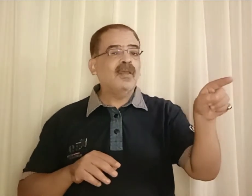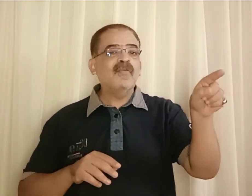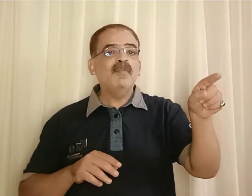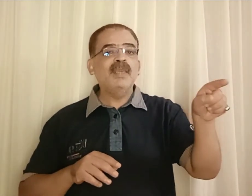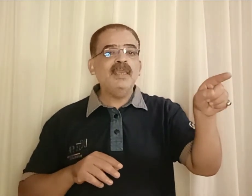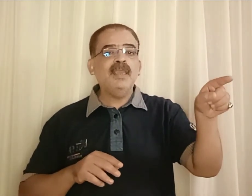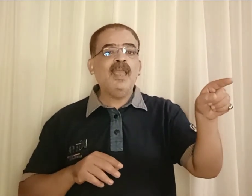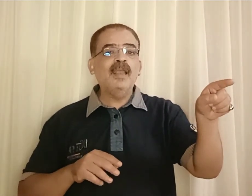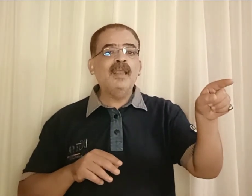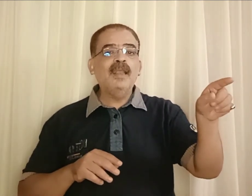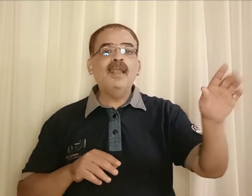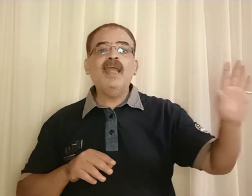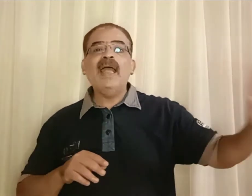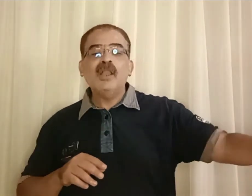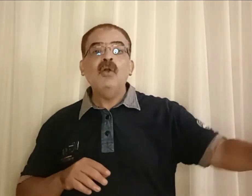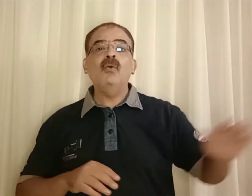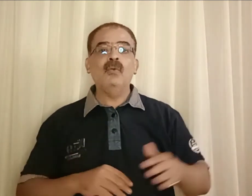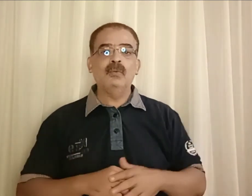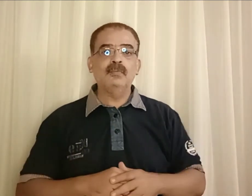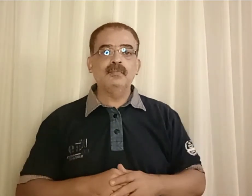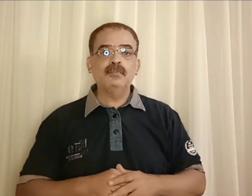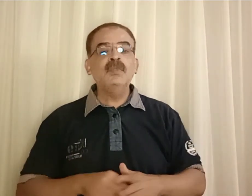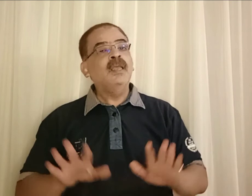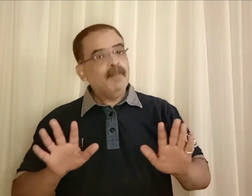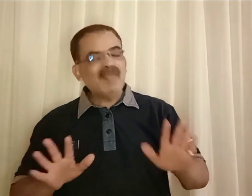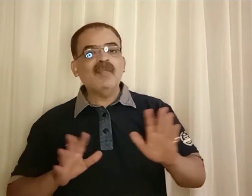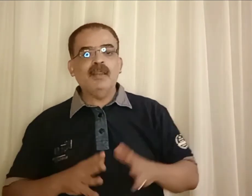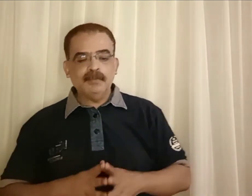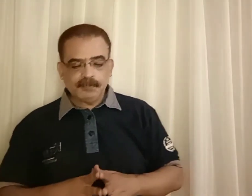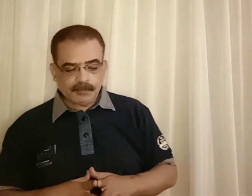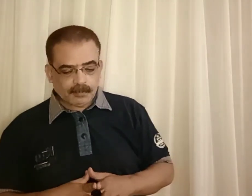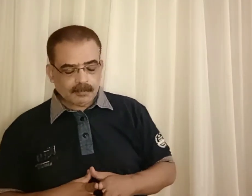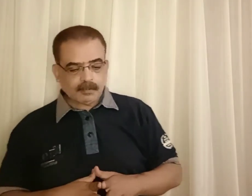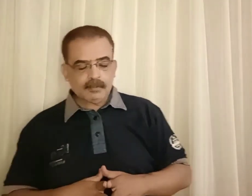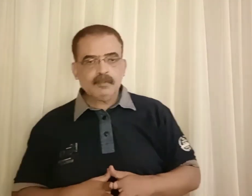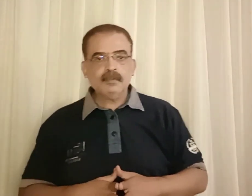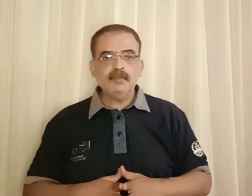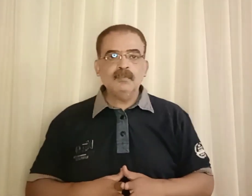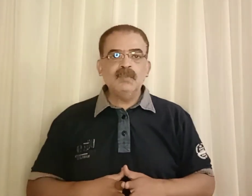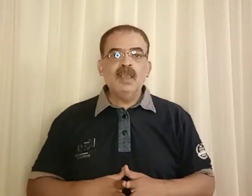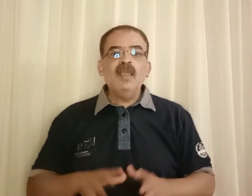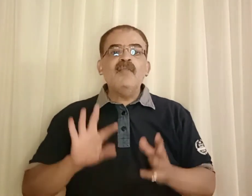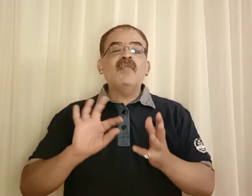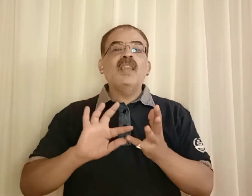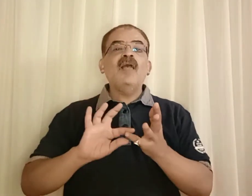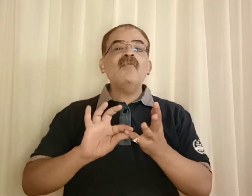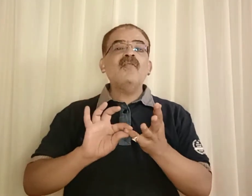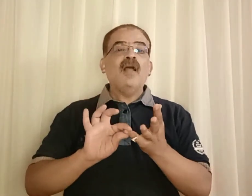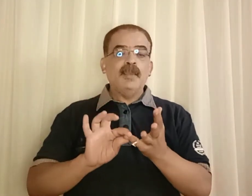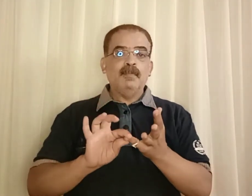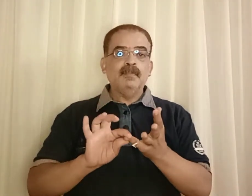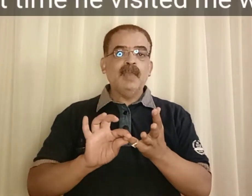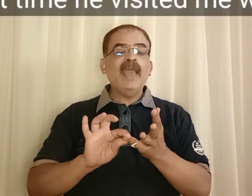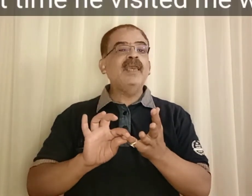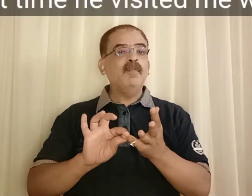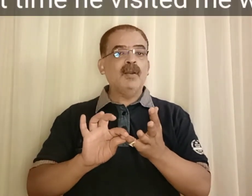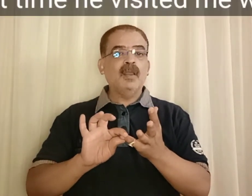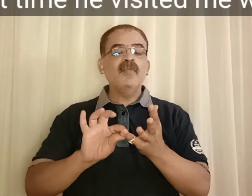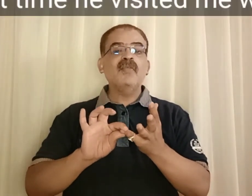زمنية ago مثلا the last time آخر مرة the